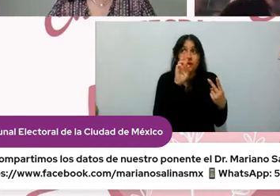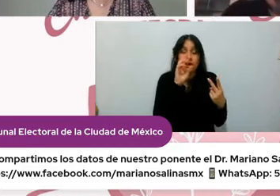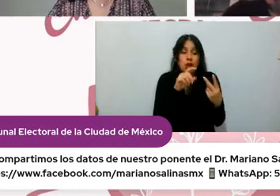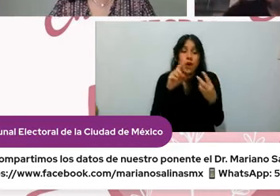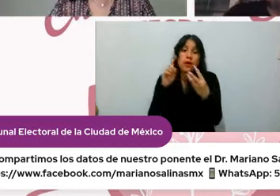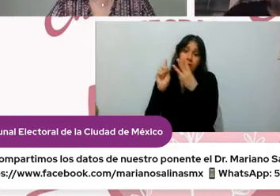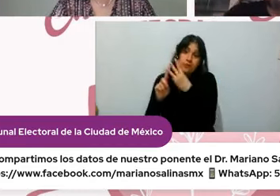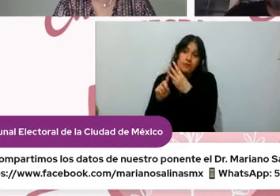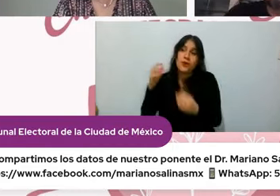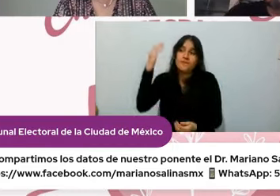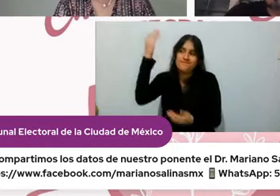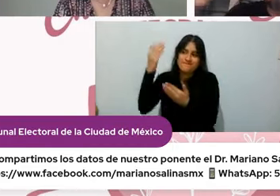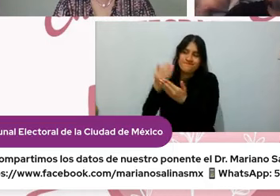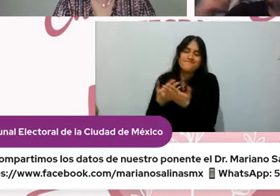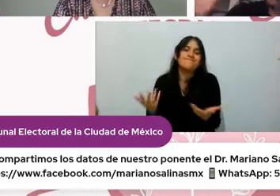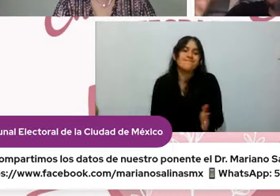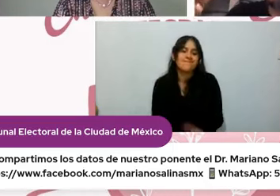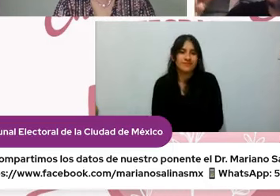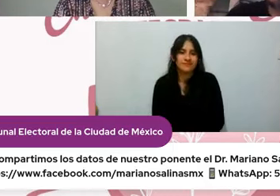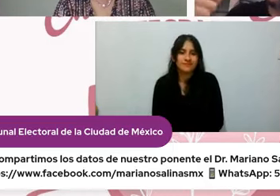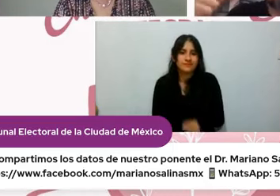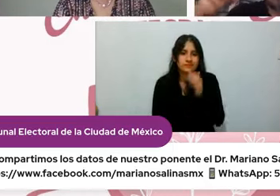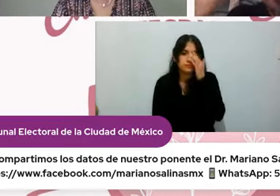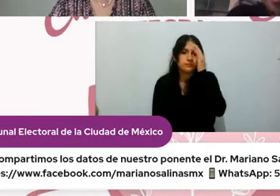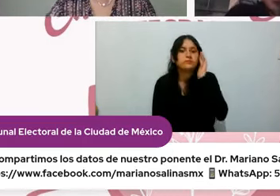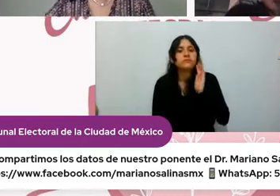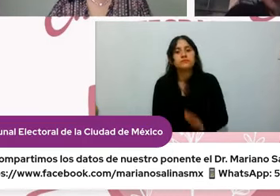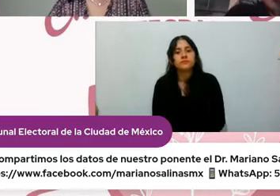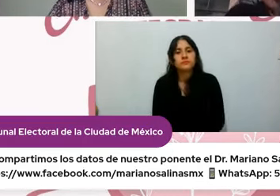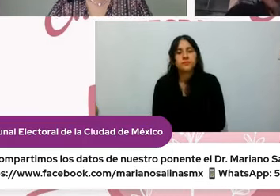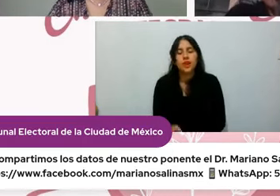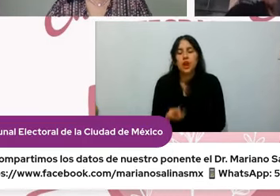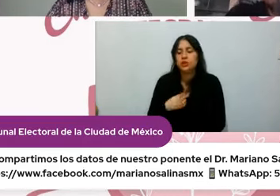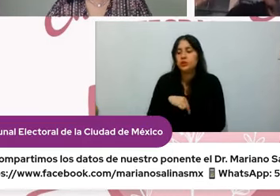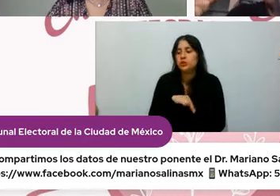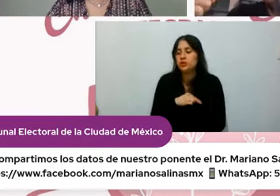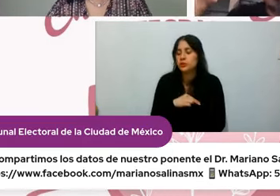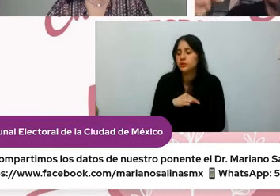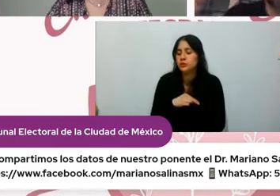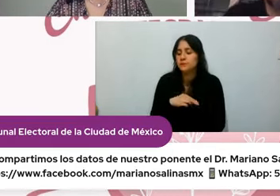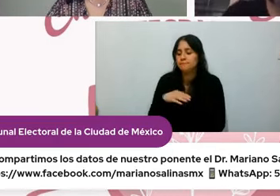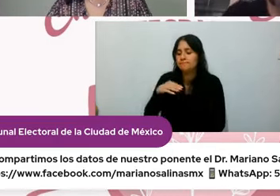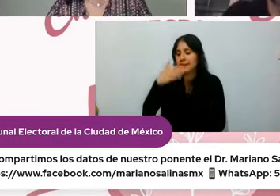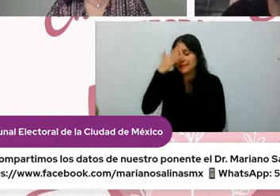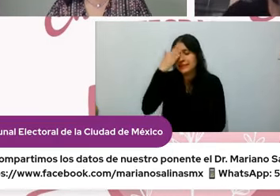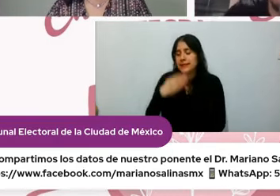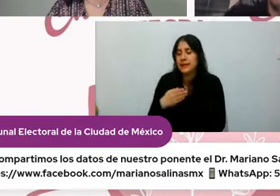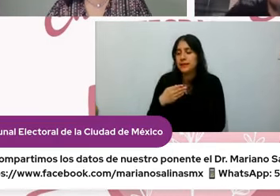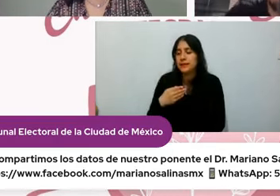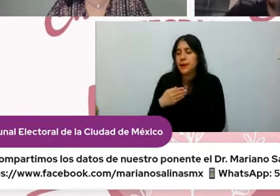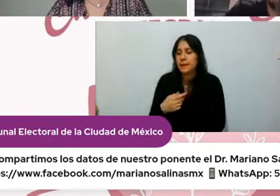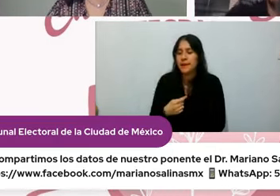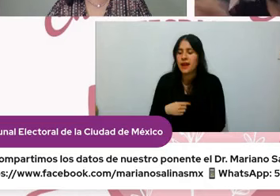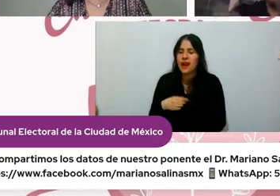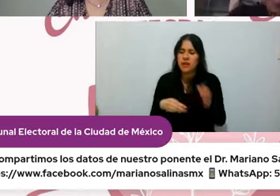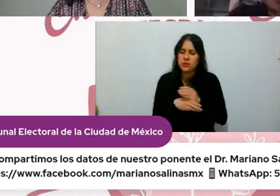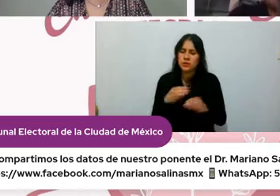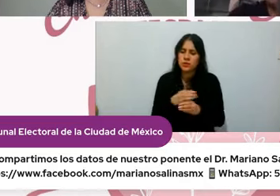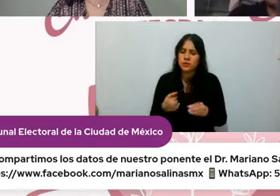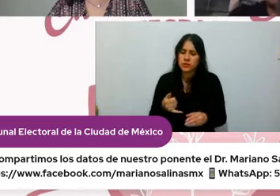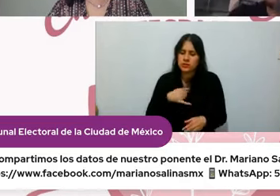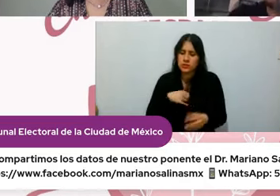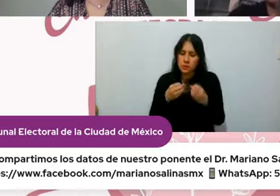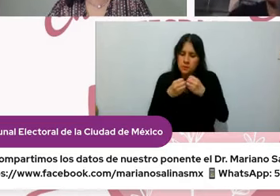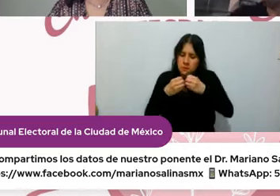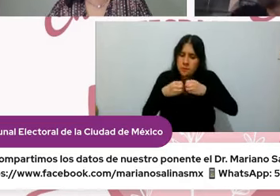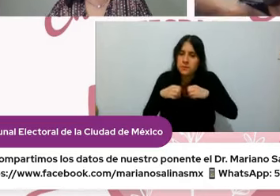que hacer es asegurarnos de que la pérdida que vamos a tener vaga la pena y tenga sentido porque si vale la